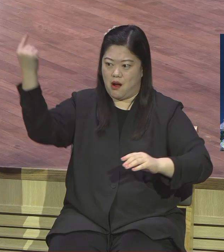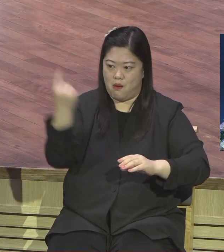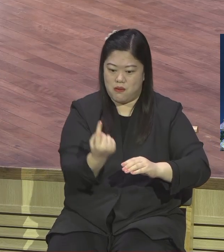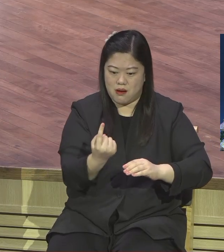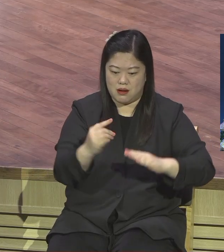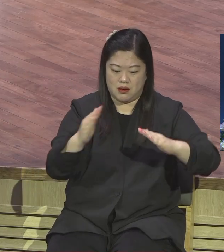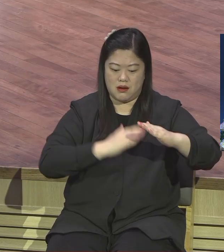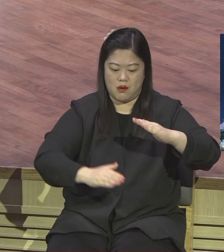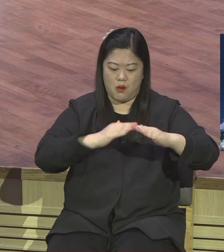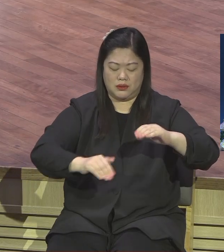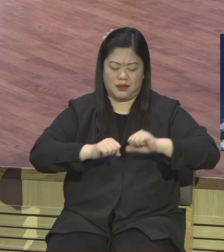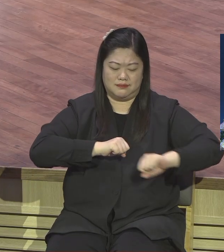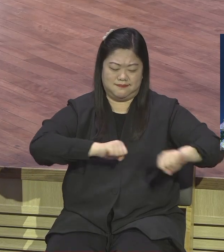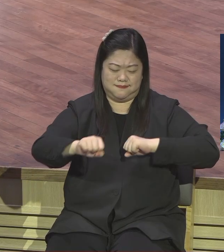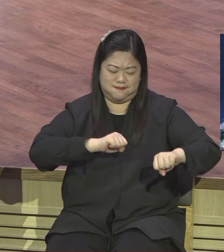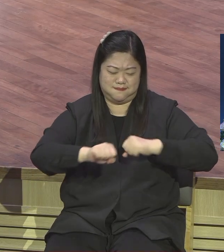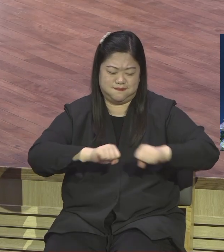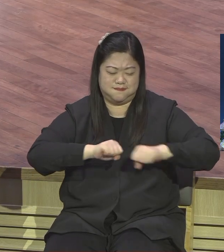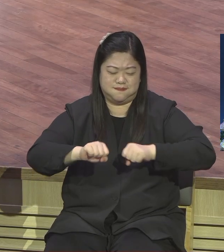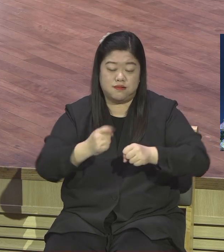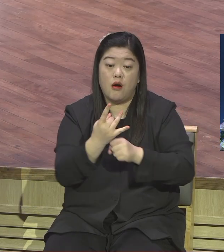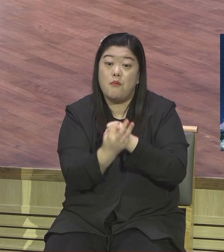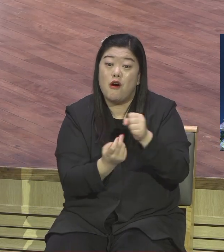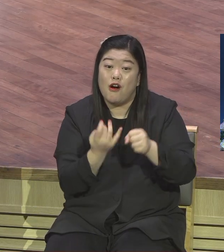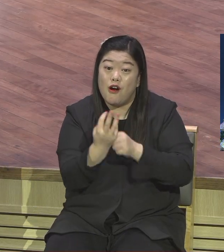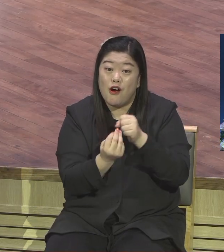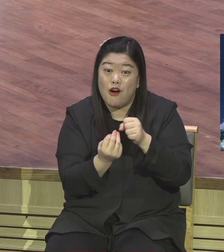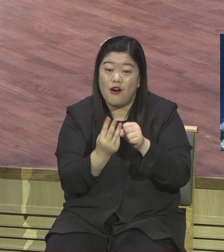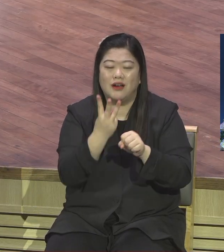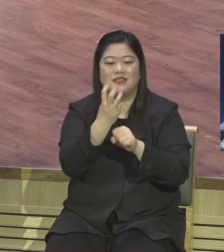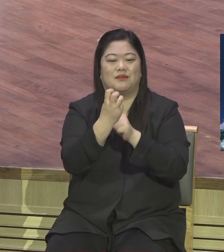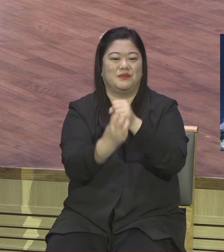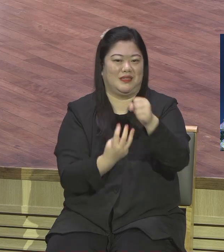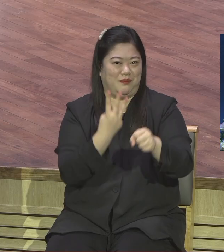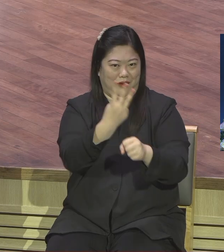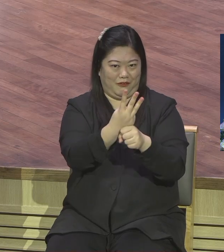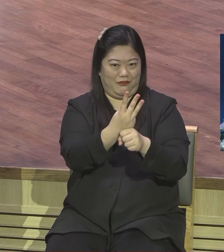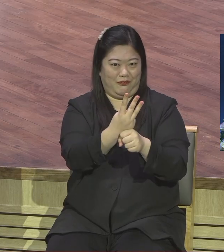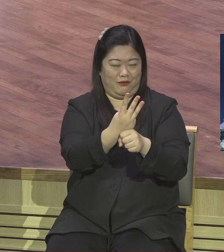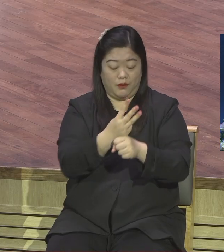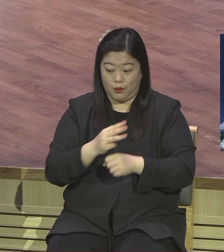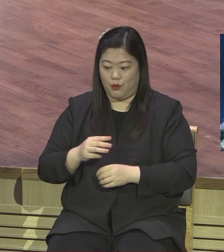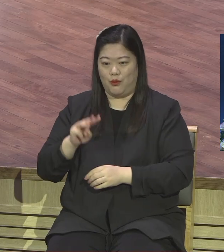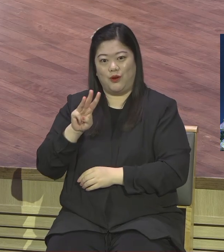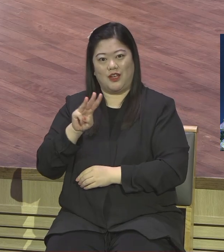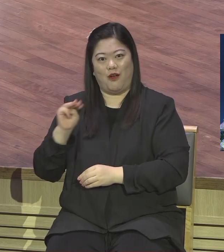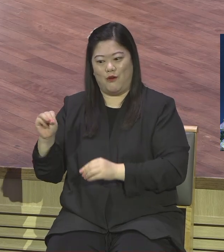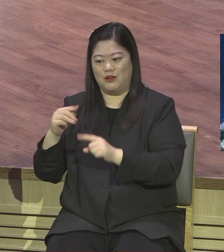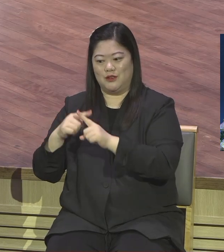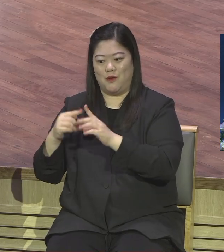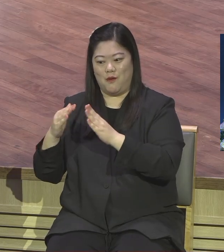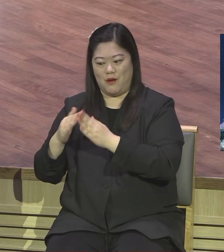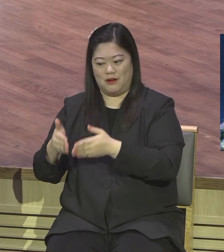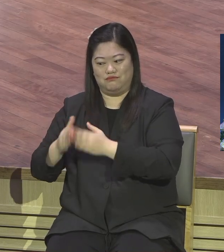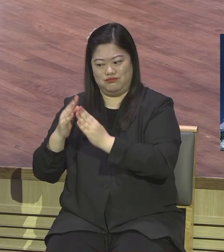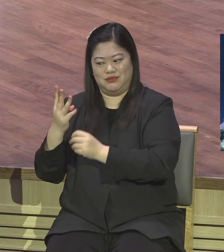33년간만 그렇게 사역을 하셨는데 그리고 부활성천 하셨기 때문에